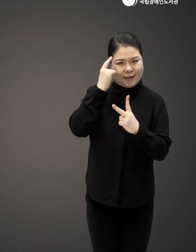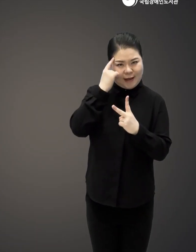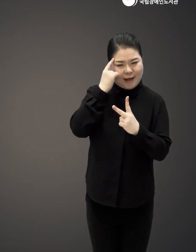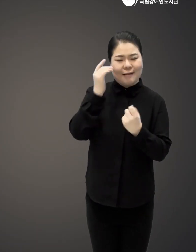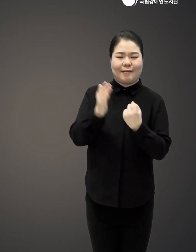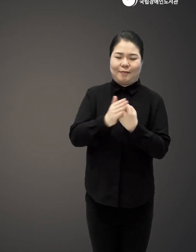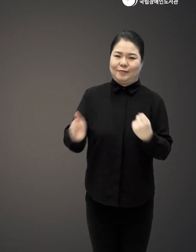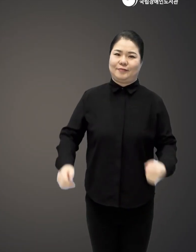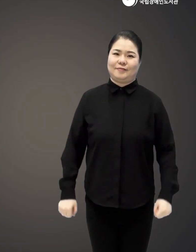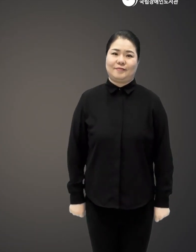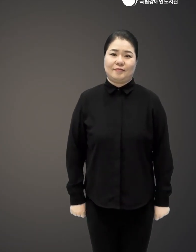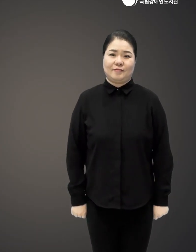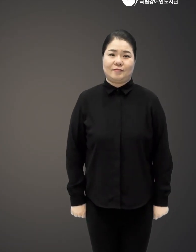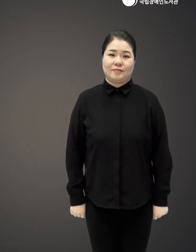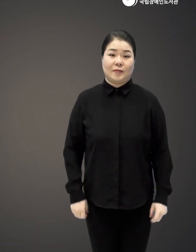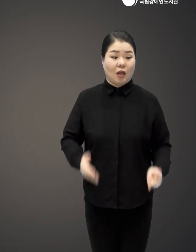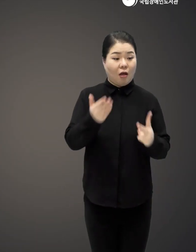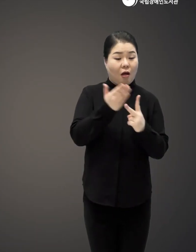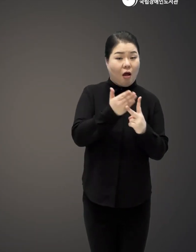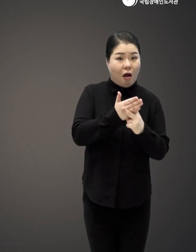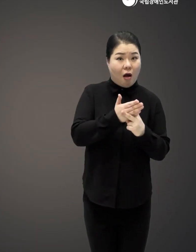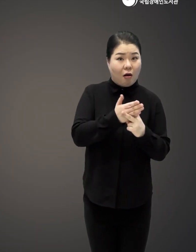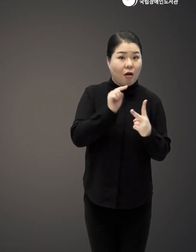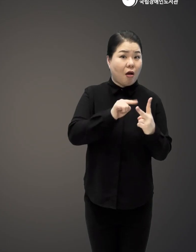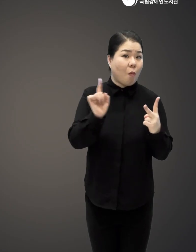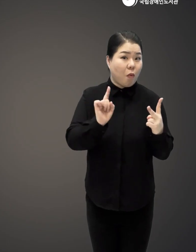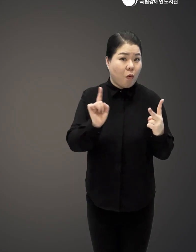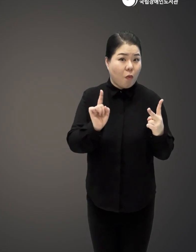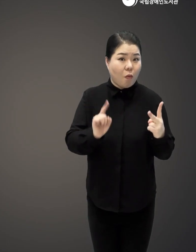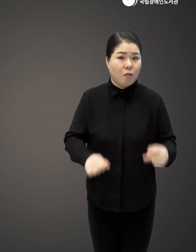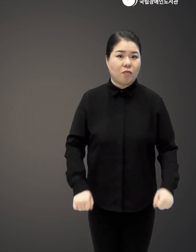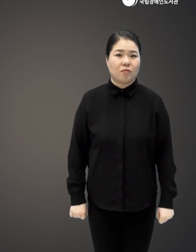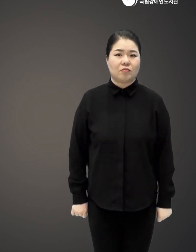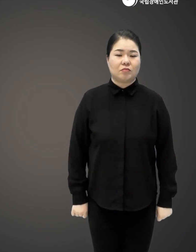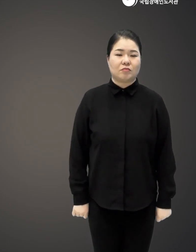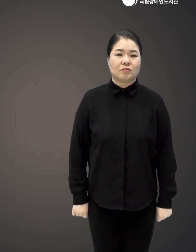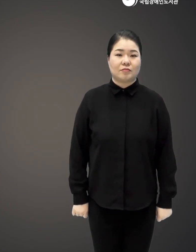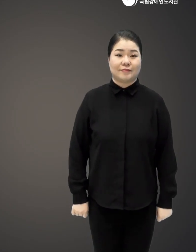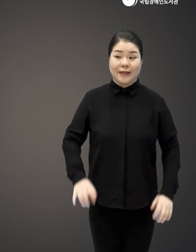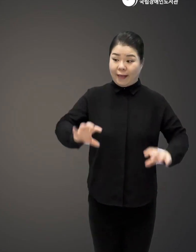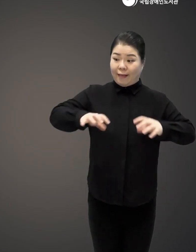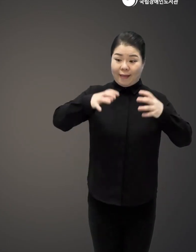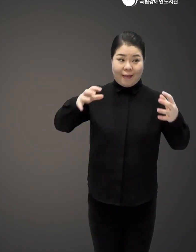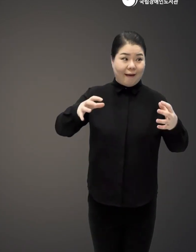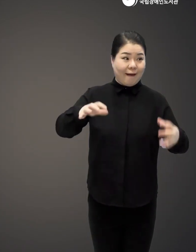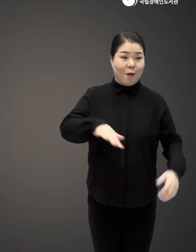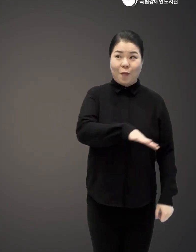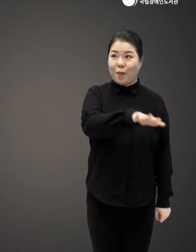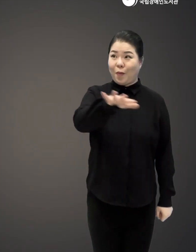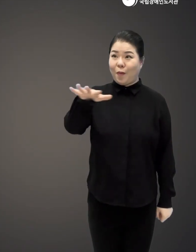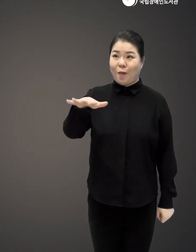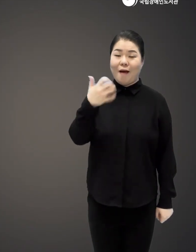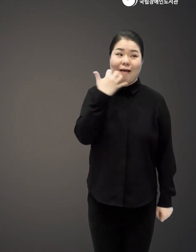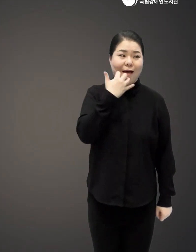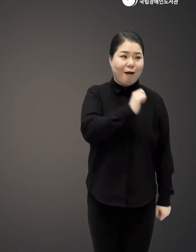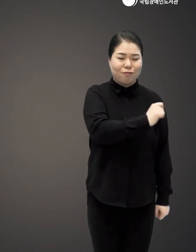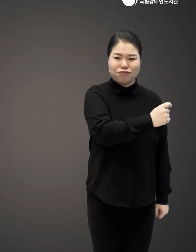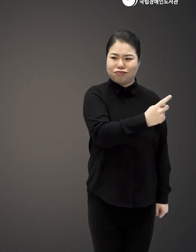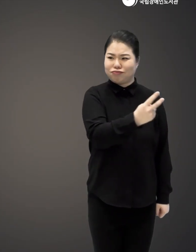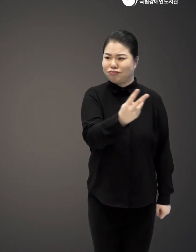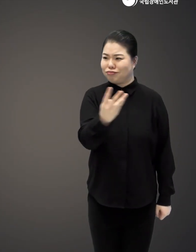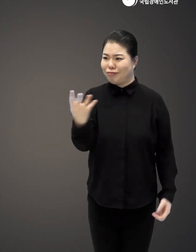때문입니다 이 이분법적인 사고라는 게 뭘까요? 지금 보면 이 세상에 굉장히 많은